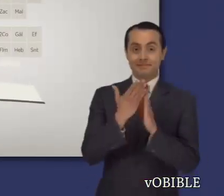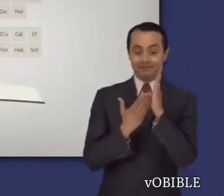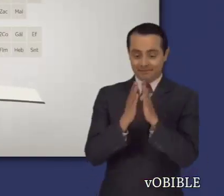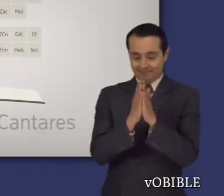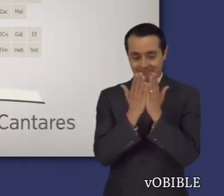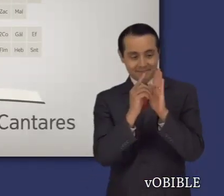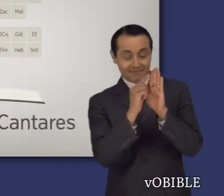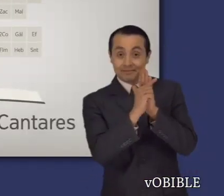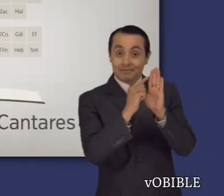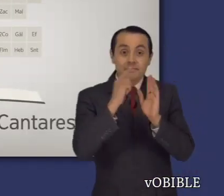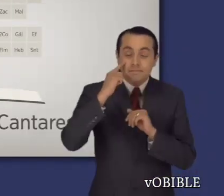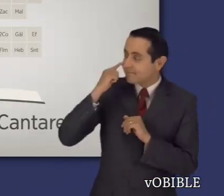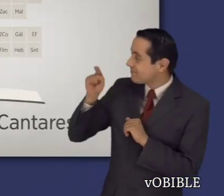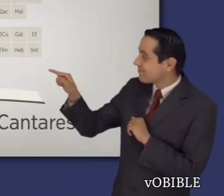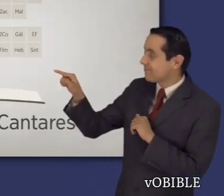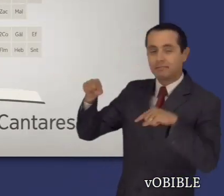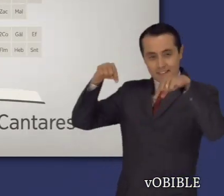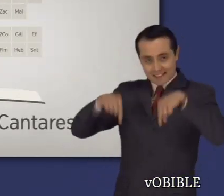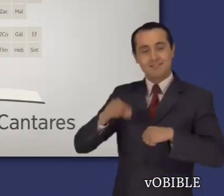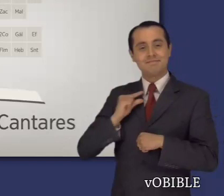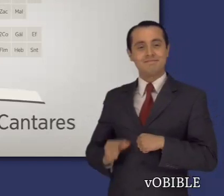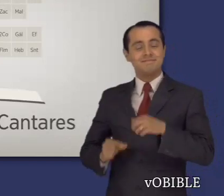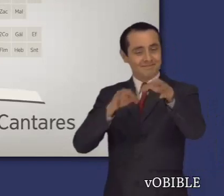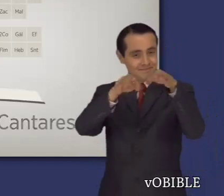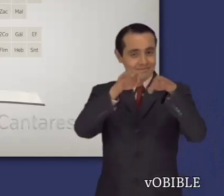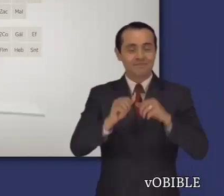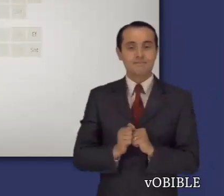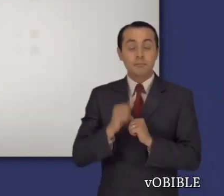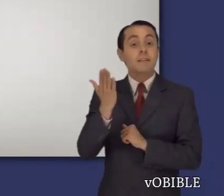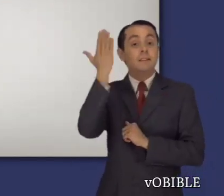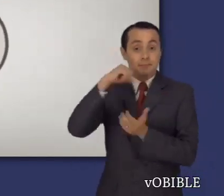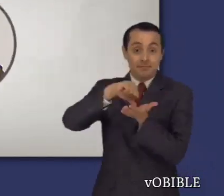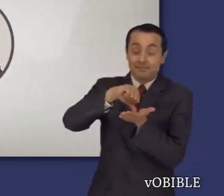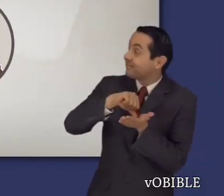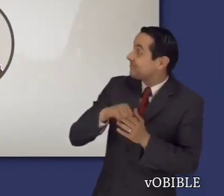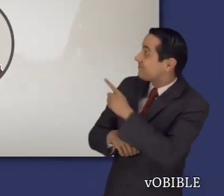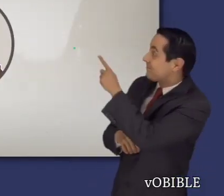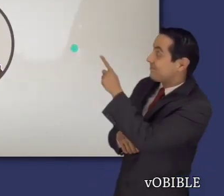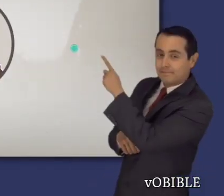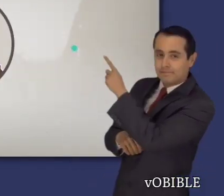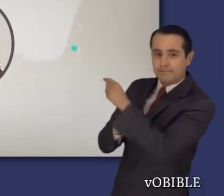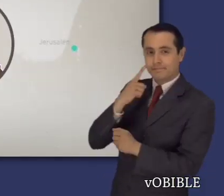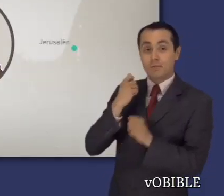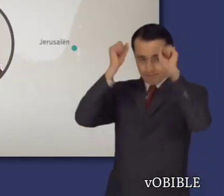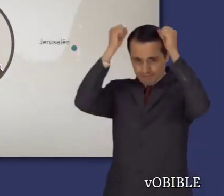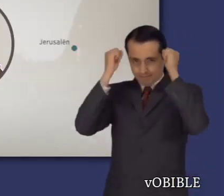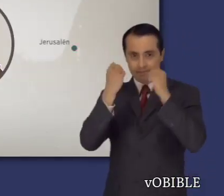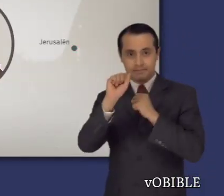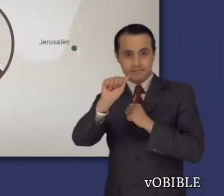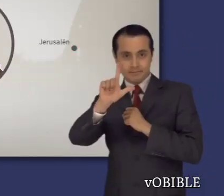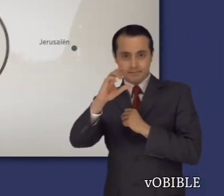Información sobre el libro de El Cantar de los Cantares El rey Salomón escribió este